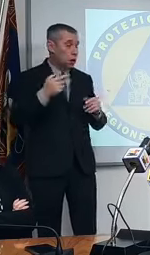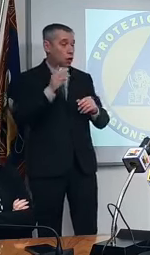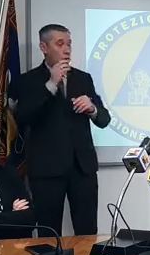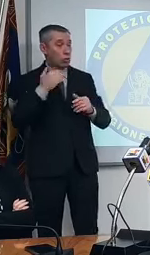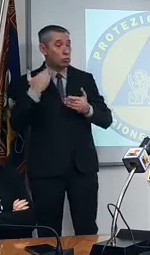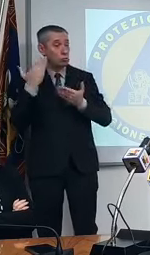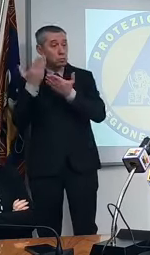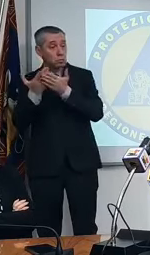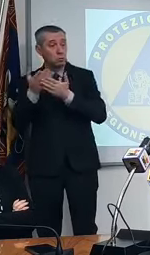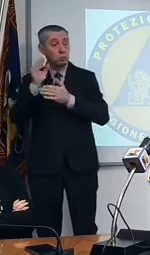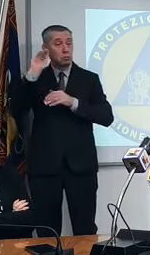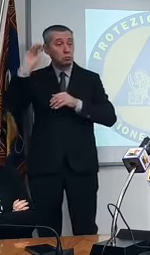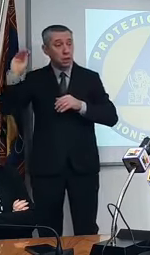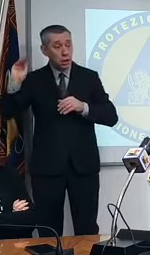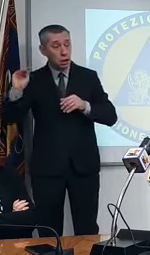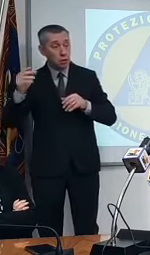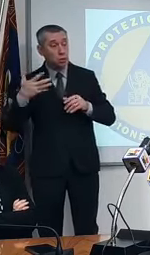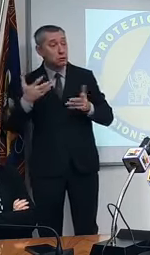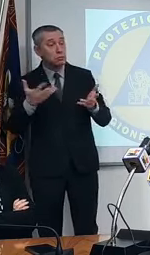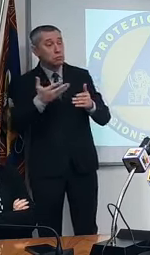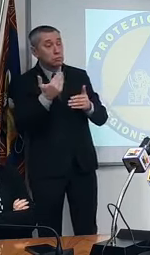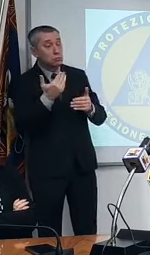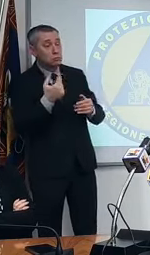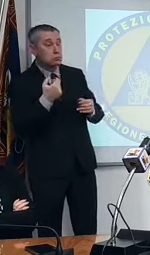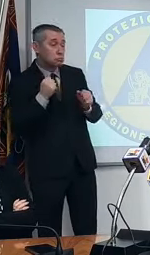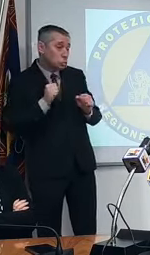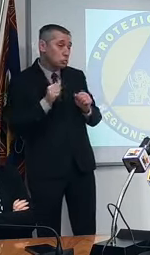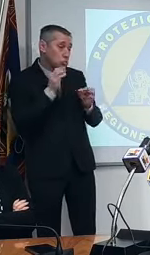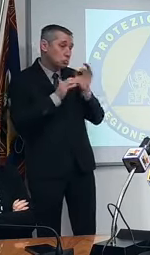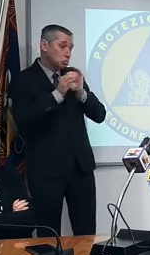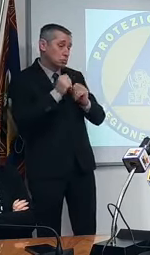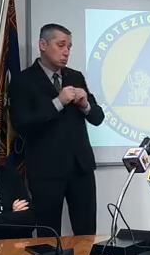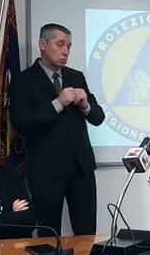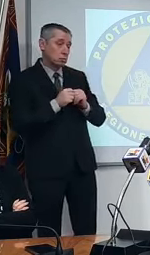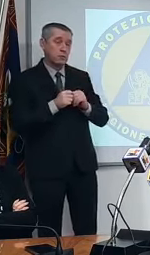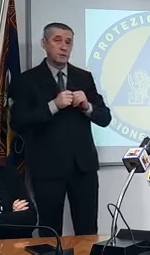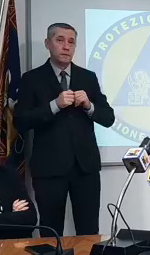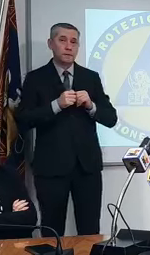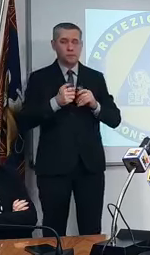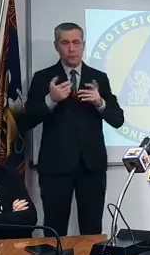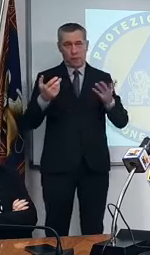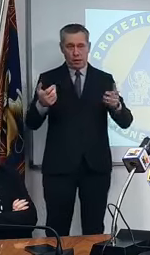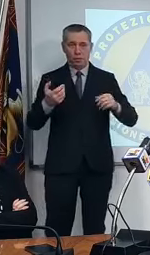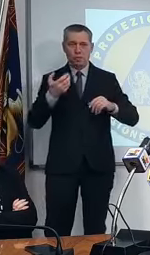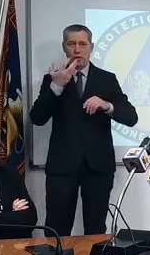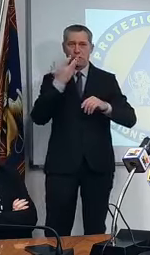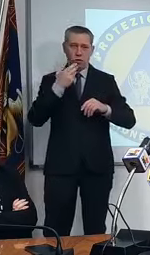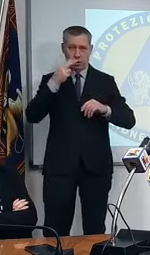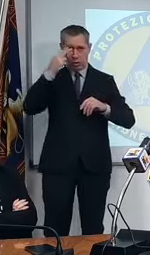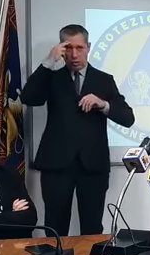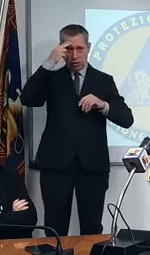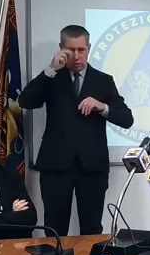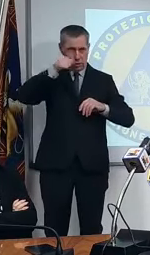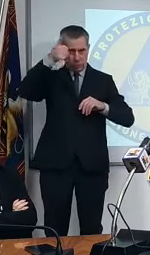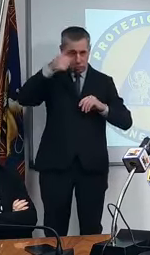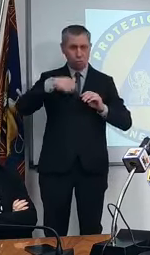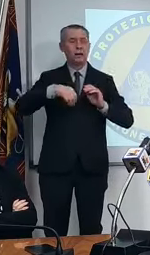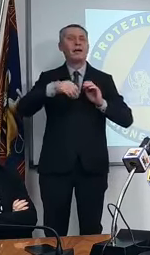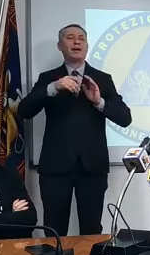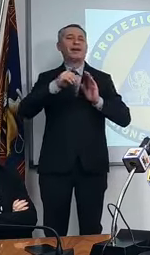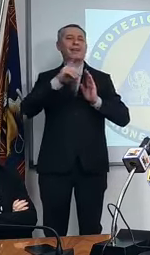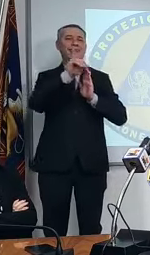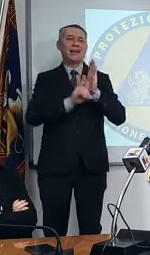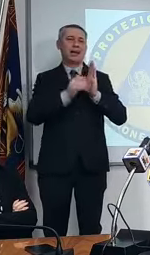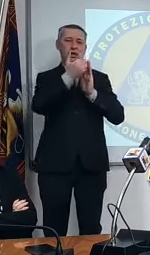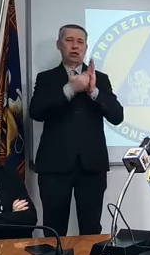se ci sono delle prospettive no nel senso che vorrei ricordare innanzitutto che il decreto prevede il